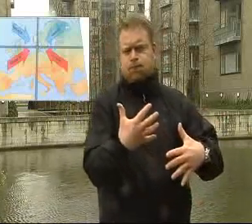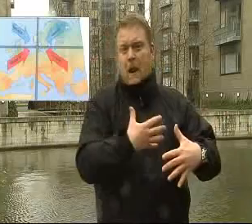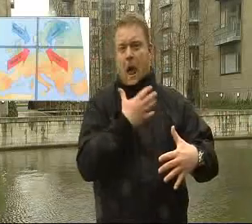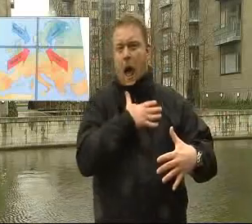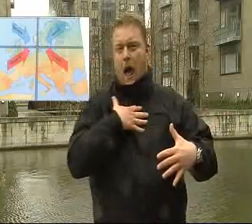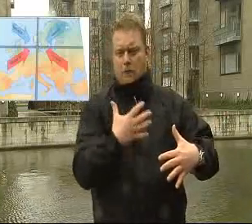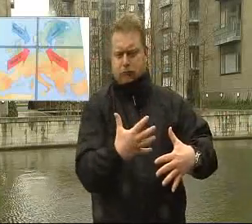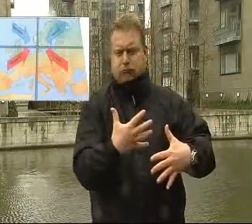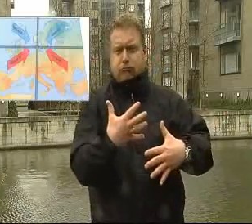tropisk kontinentalluft.